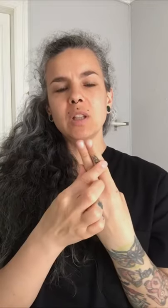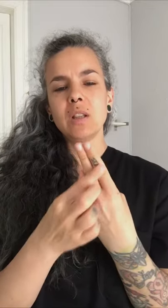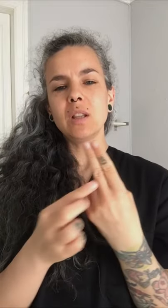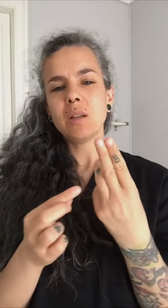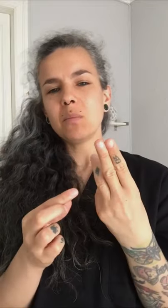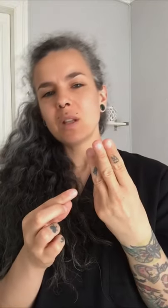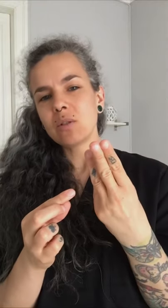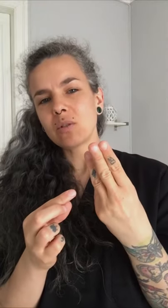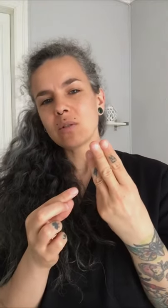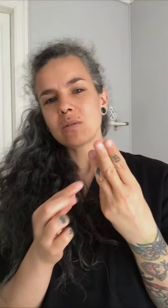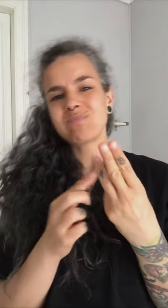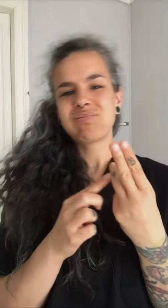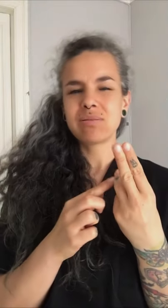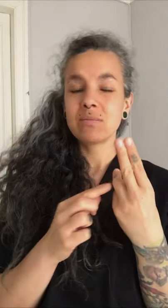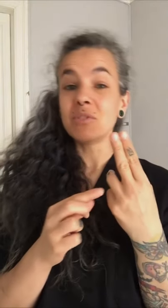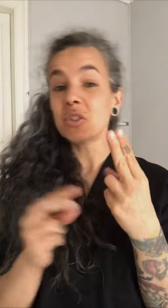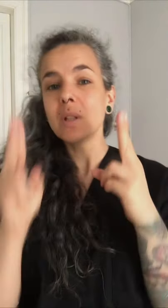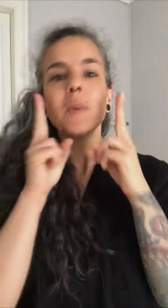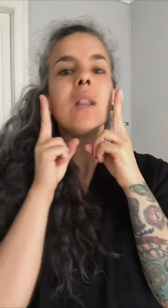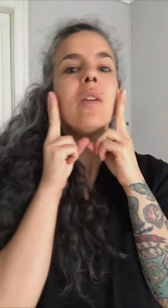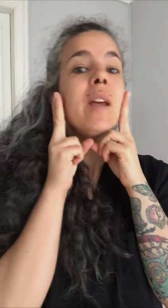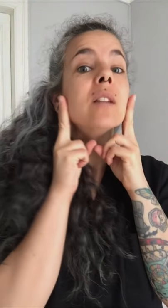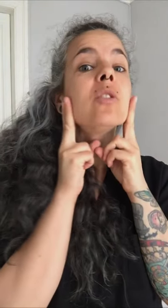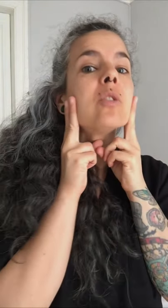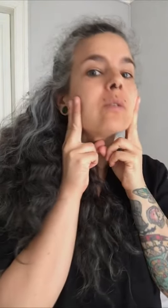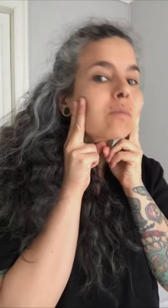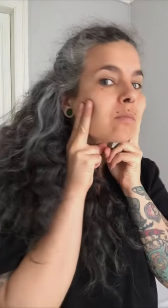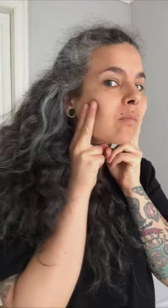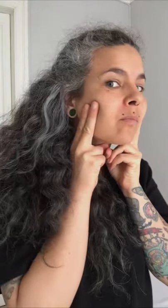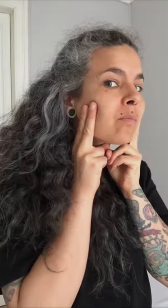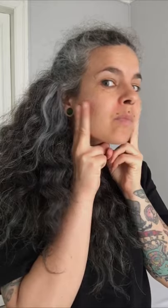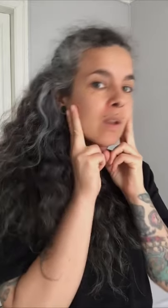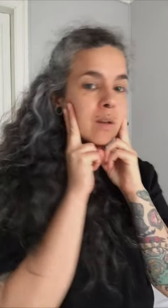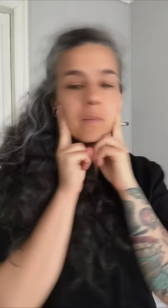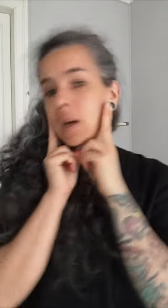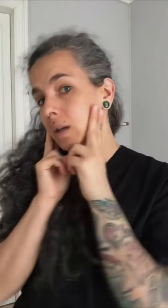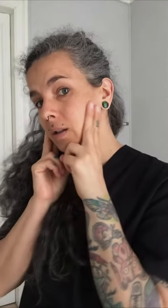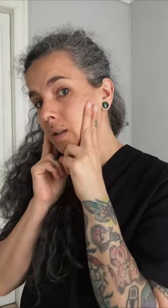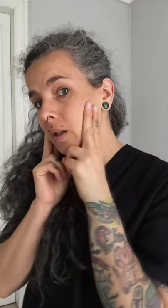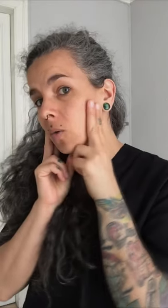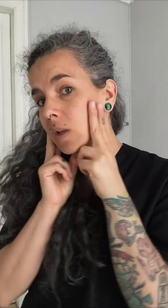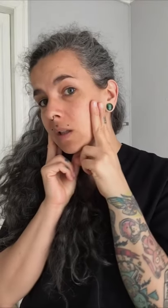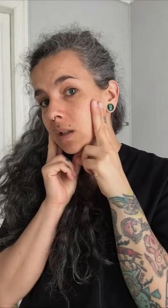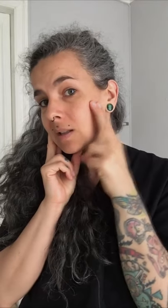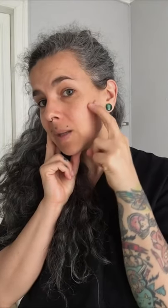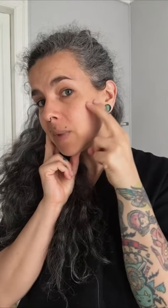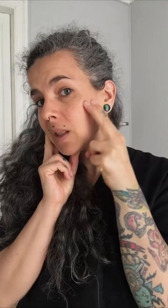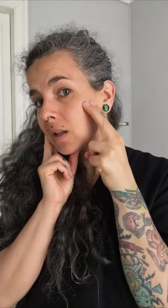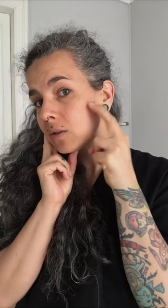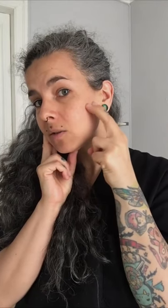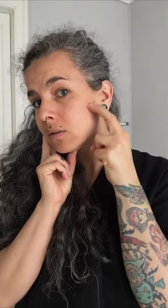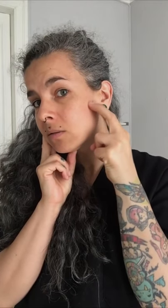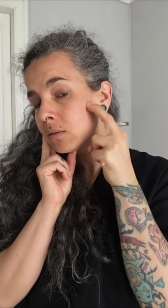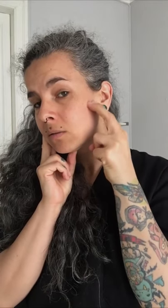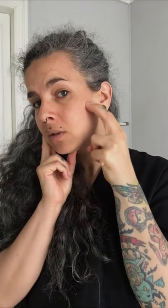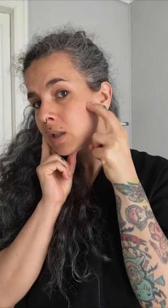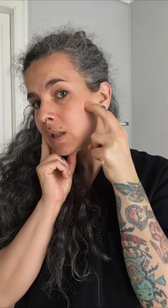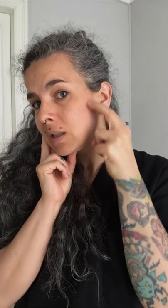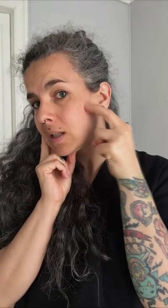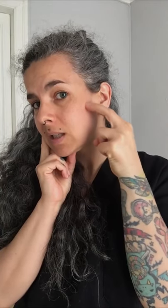centímetros, dos y medio de ancho, vale, que se encuentra tapizando desde